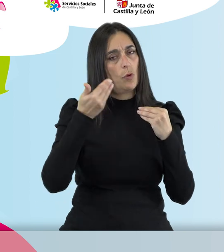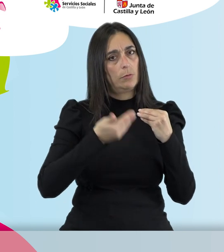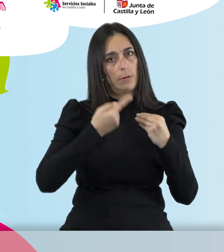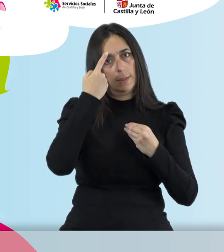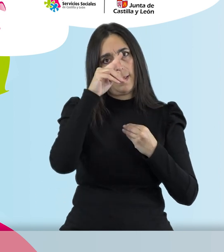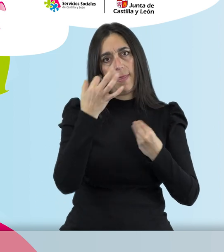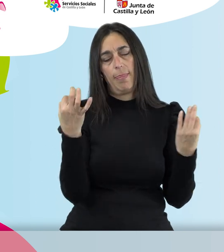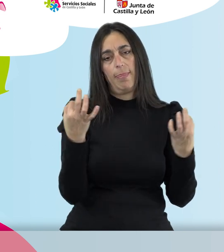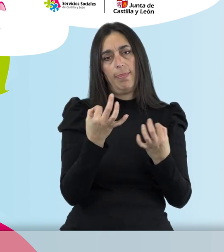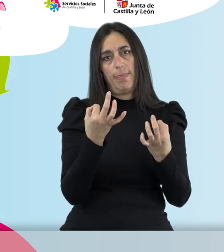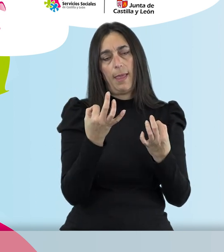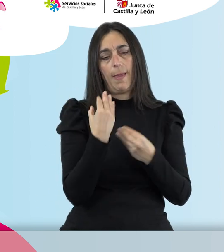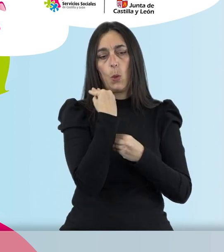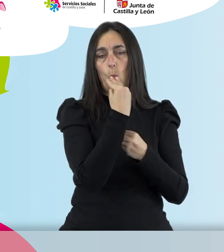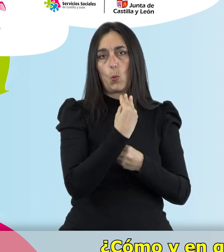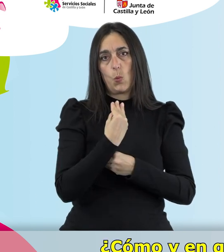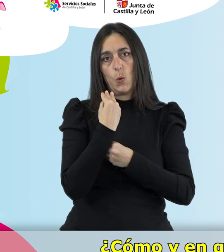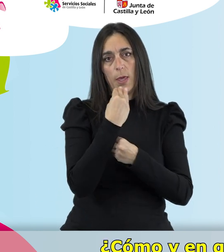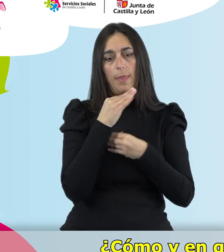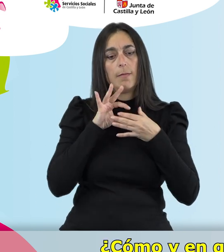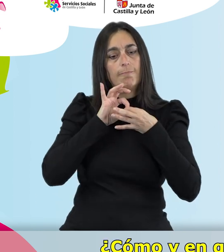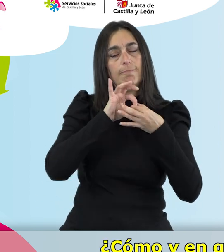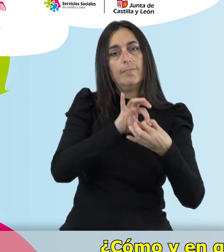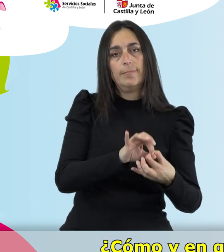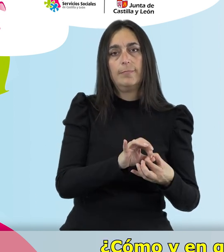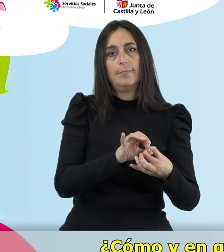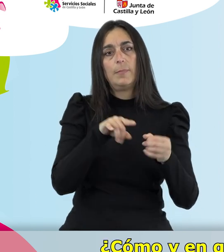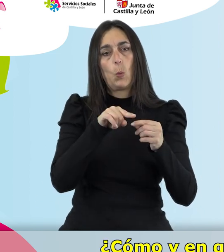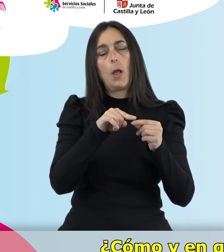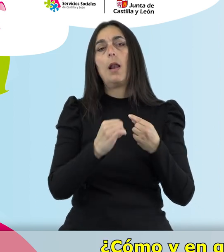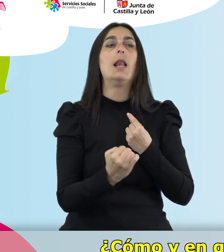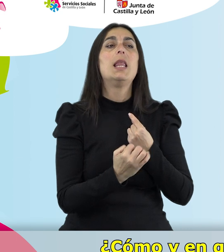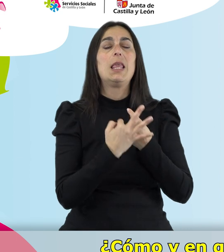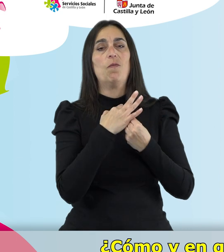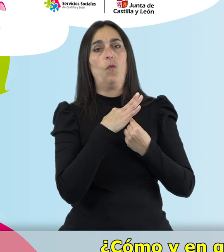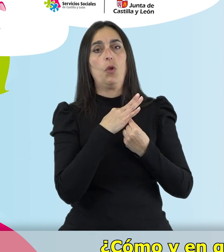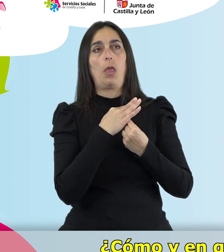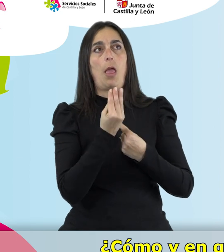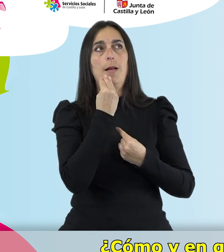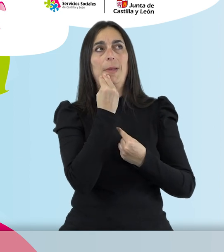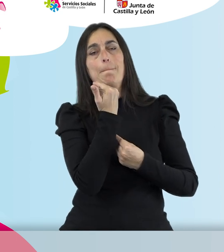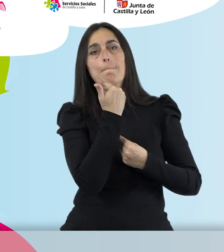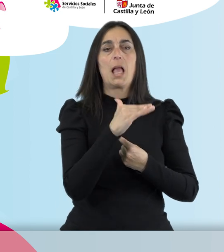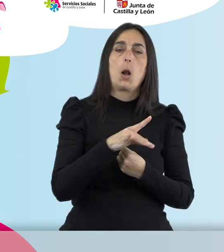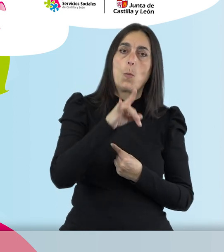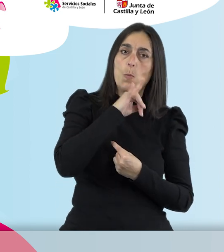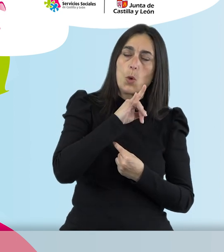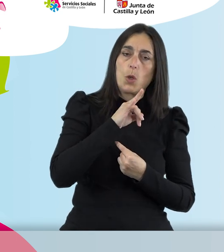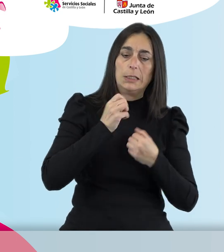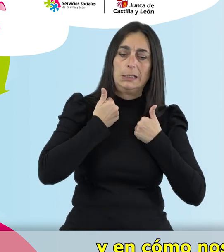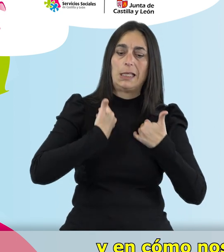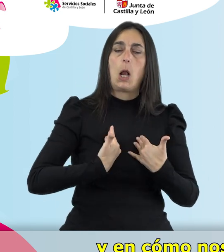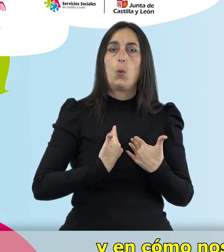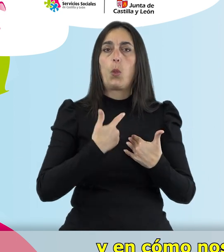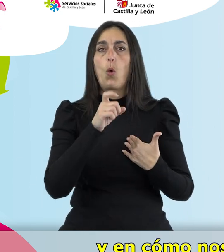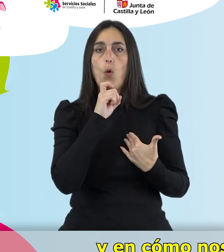tener en cuenta cuando hablamos de cuidados. ¿Cómo y en qué influye la buena o la mala alimentación en nuestra salud